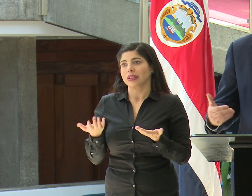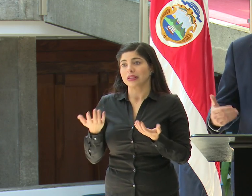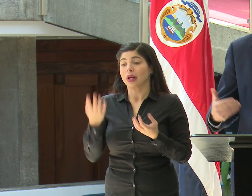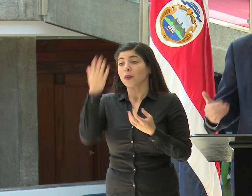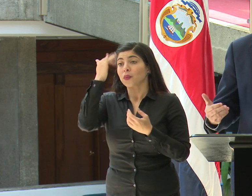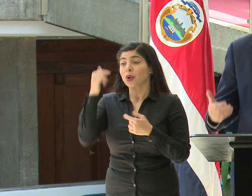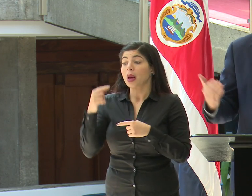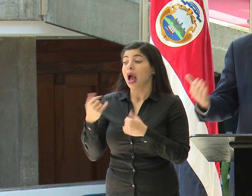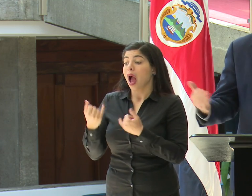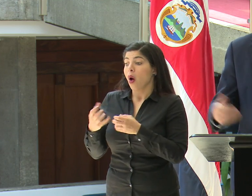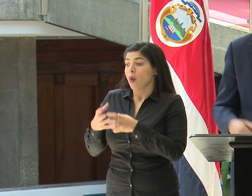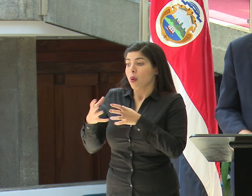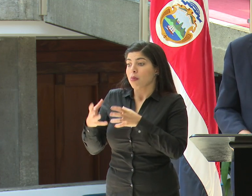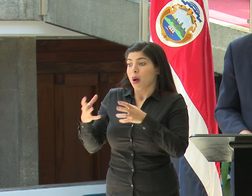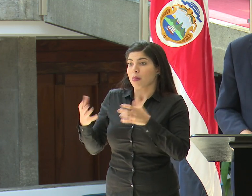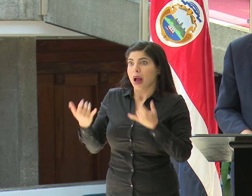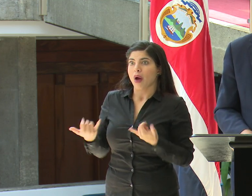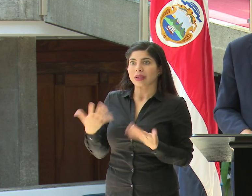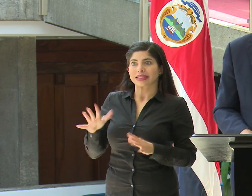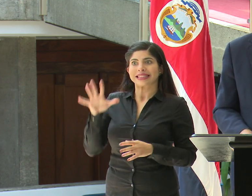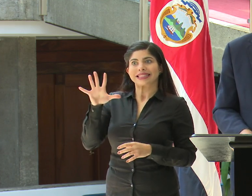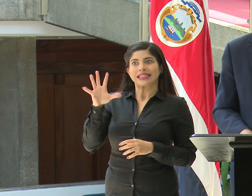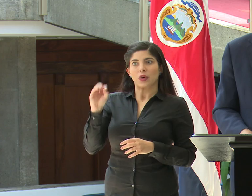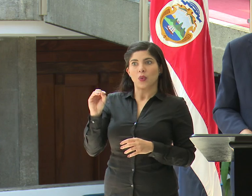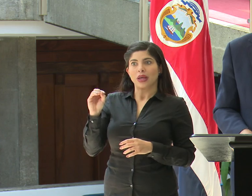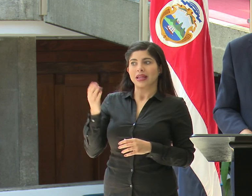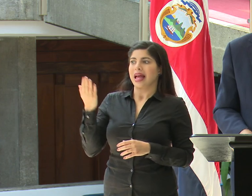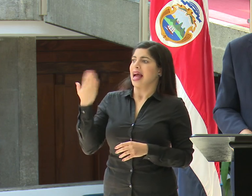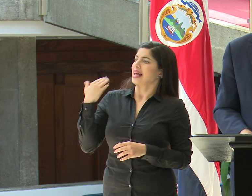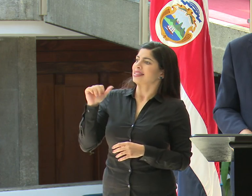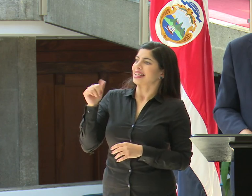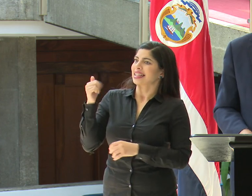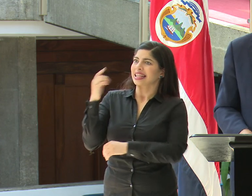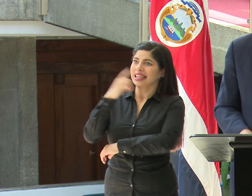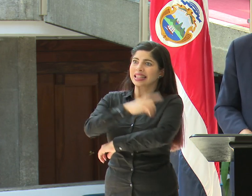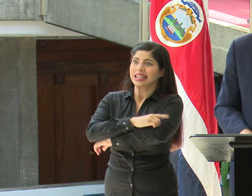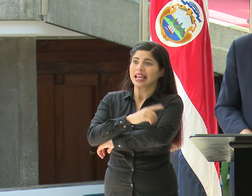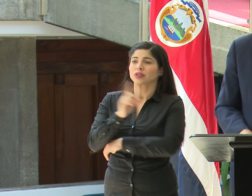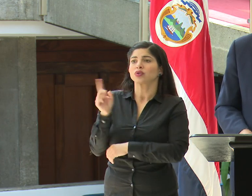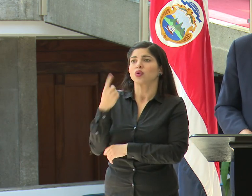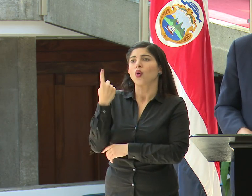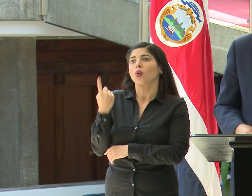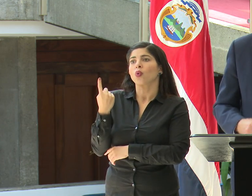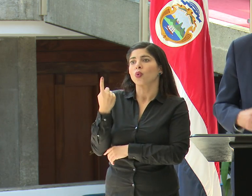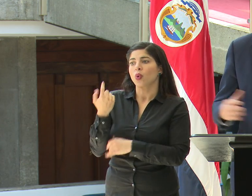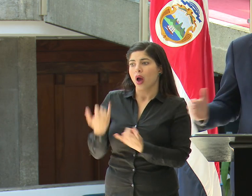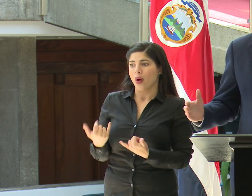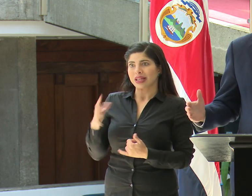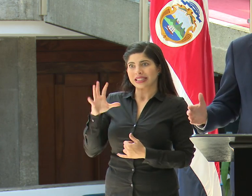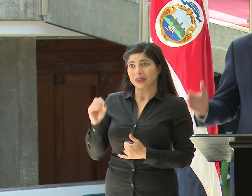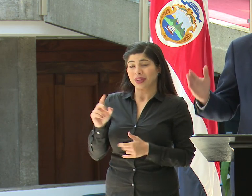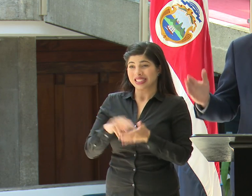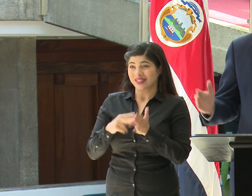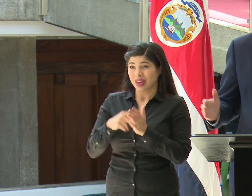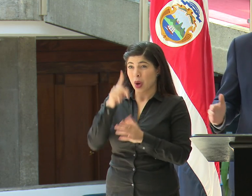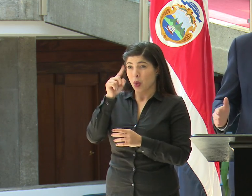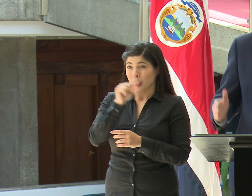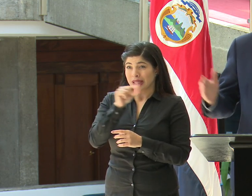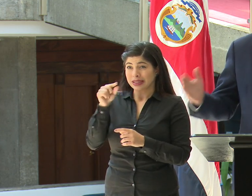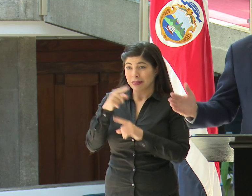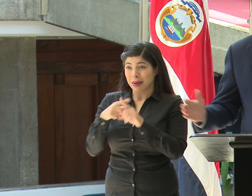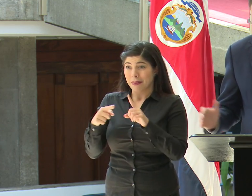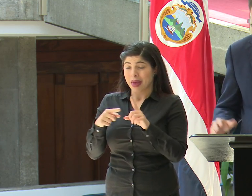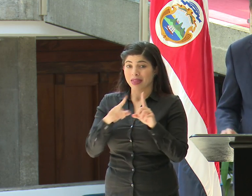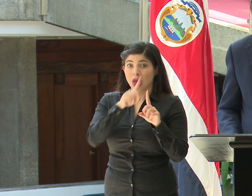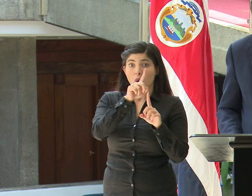número de casos va aumentando. Hoy ya estamos en 50. Hace más o menos 10 días estamos en uno. O en semana y media hemos llegado de